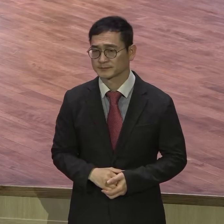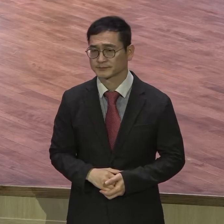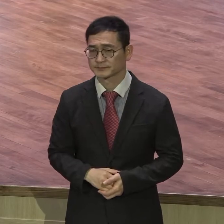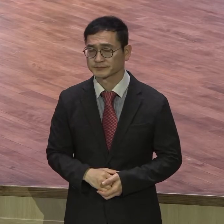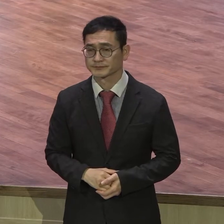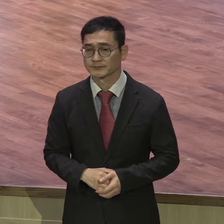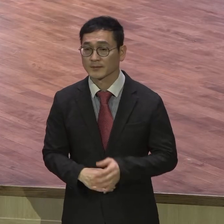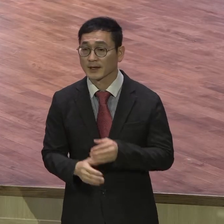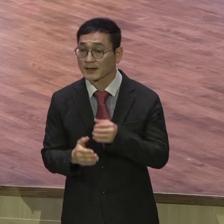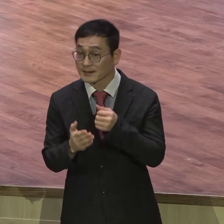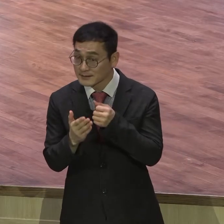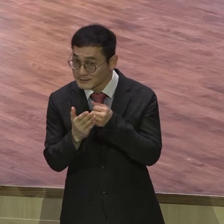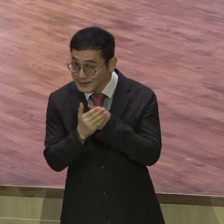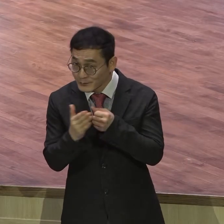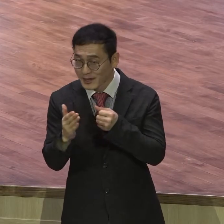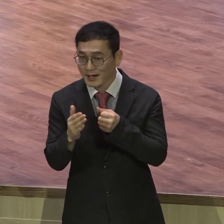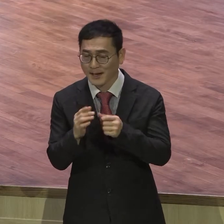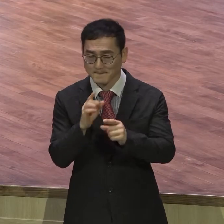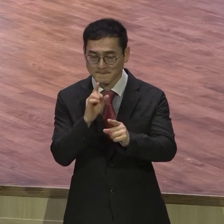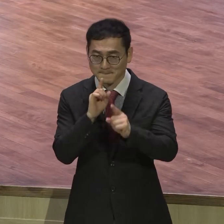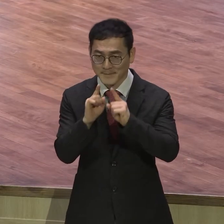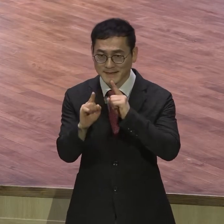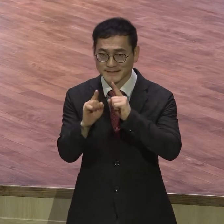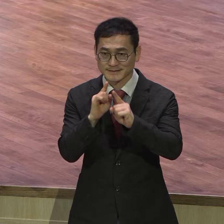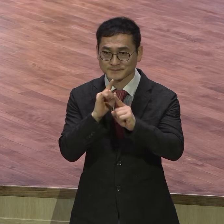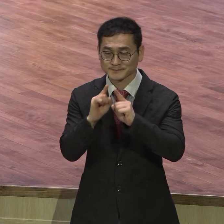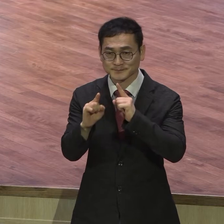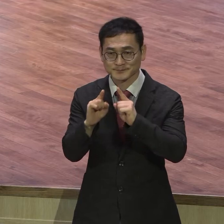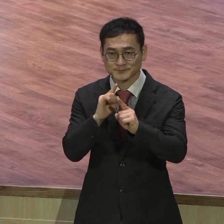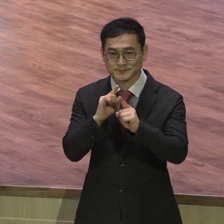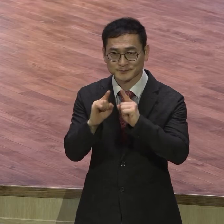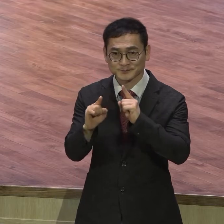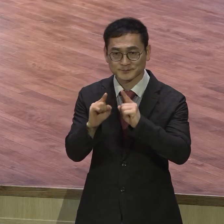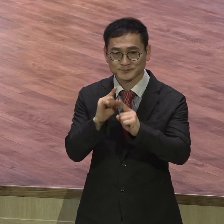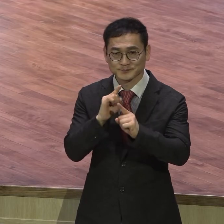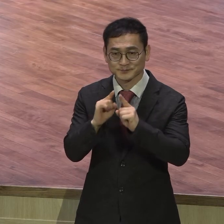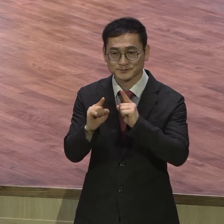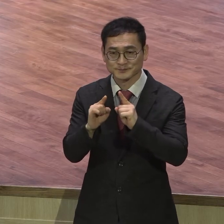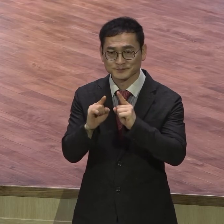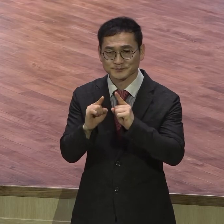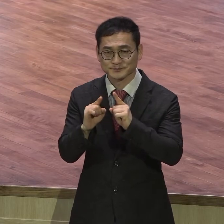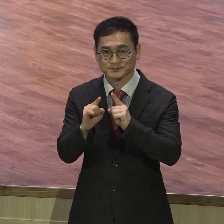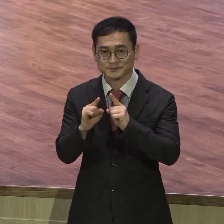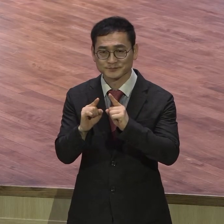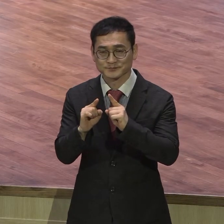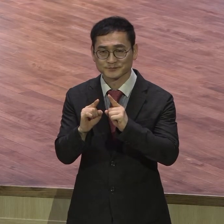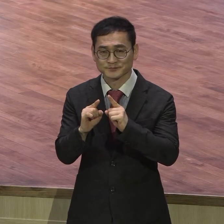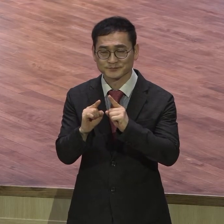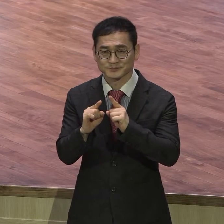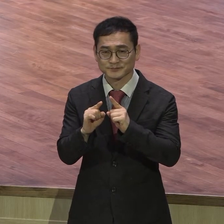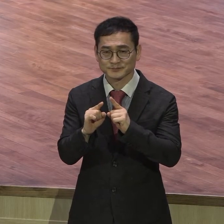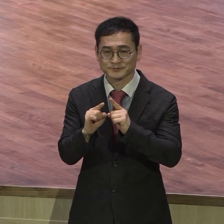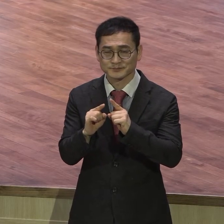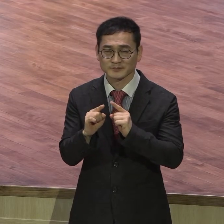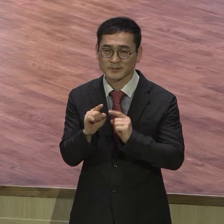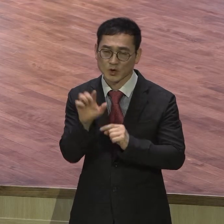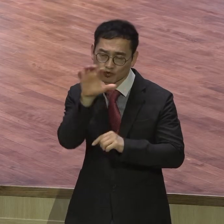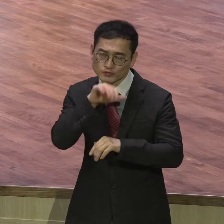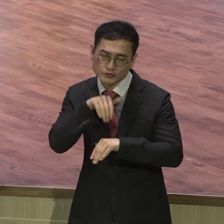말씀 듣는 자리 말씀 듣는 자리 훈련 받는 자리 말씀을 잘 듣고 훈련을 잘